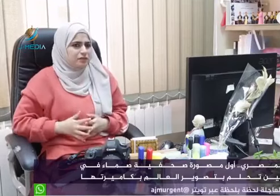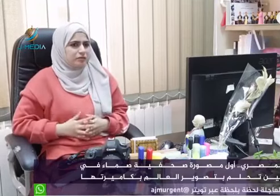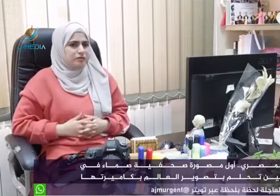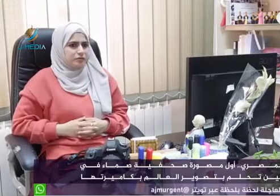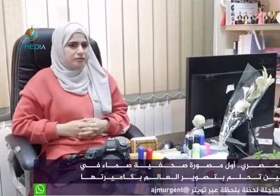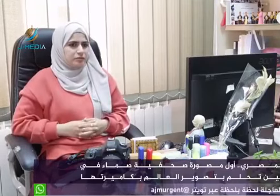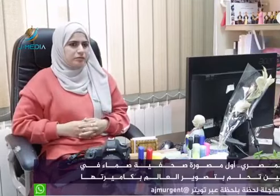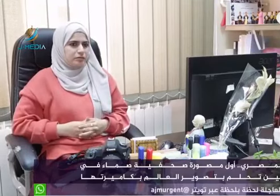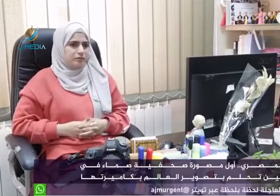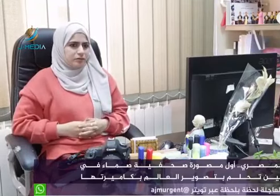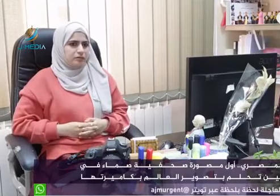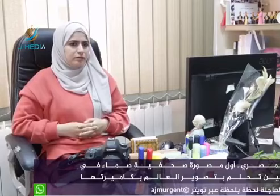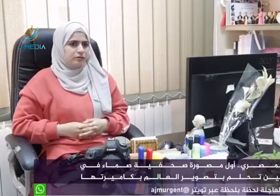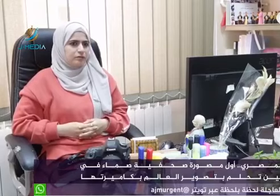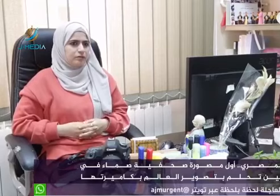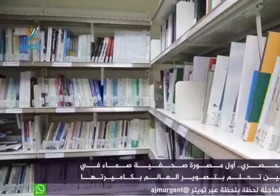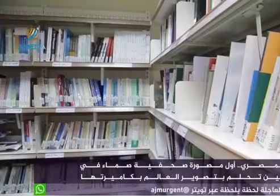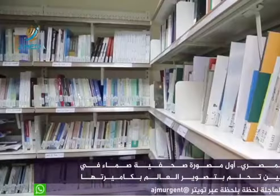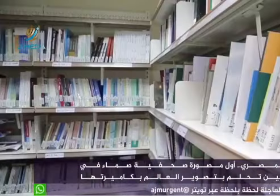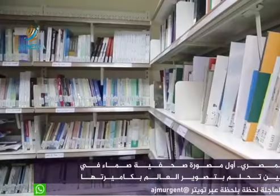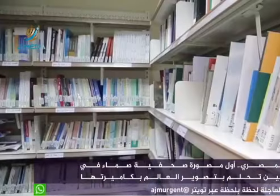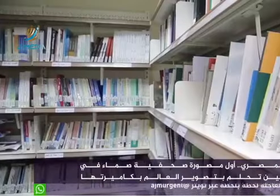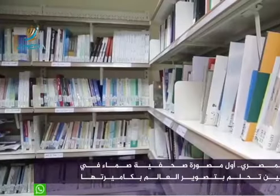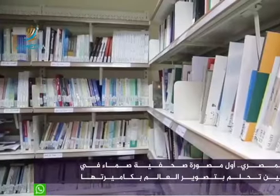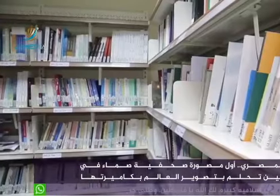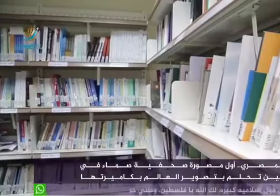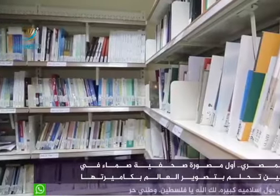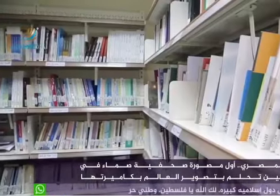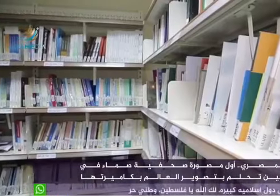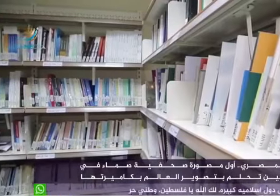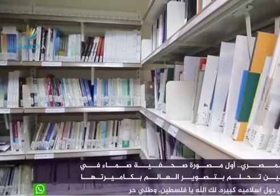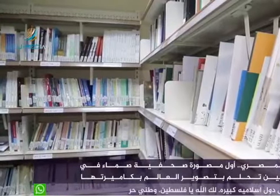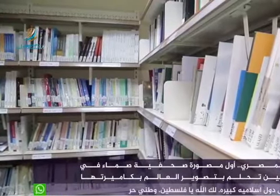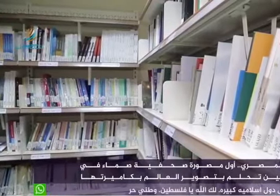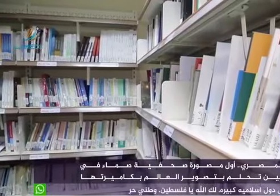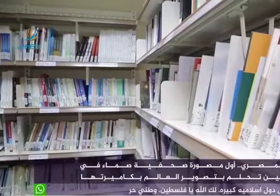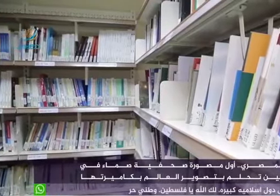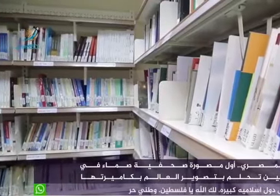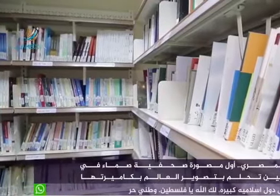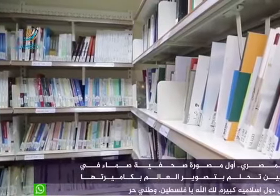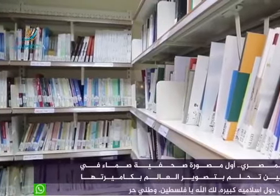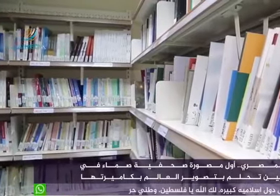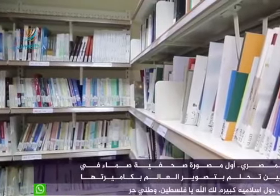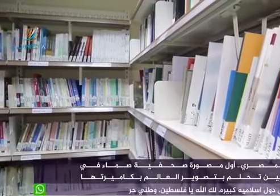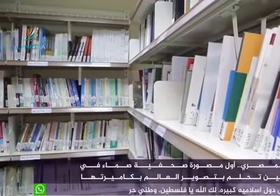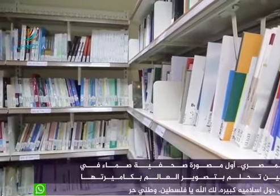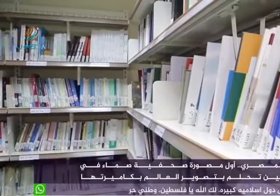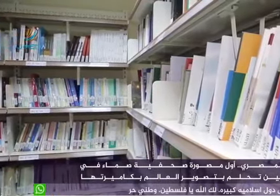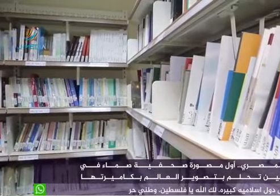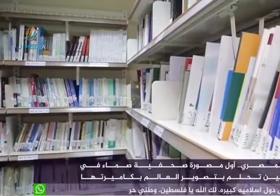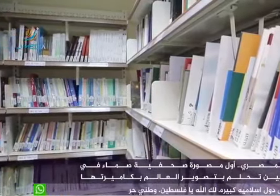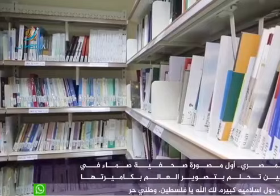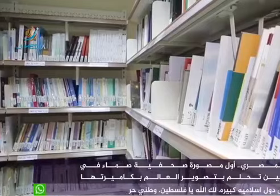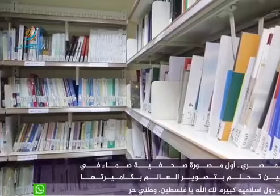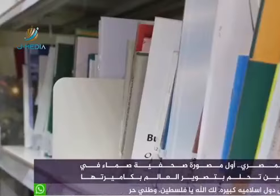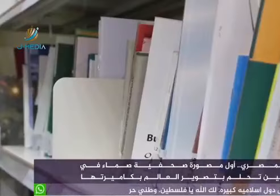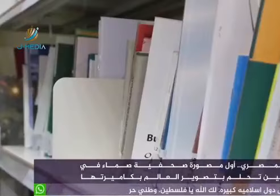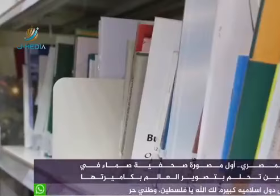وانجحنا بكل سهولة أنا وأختي أول ما أنهيت التوجيه قررت أني أدخل جمعة بيرزيت لكن الكل